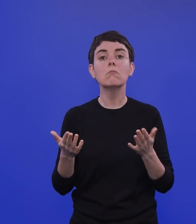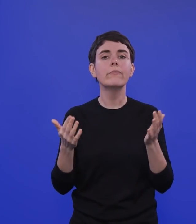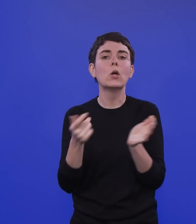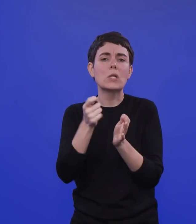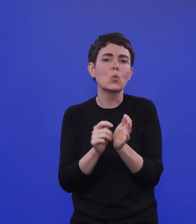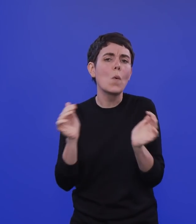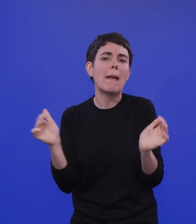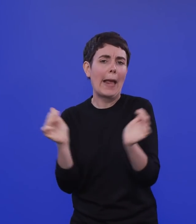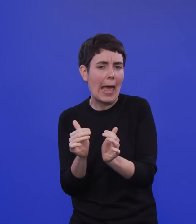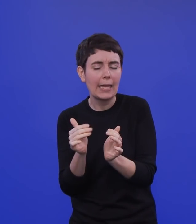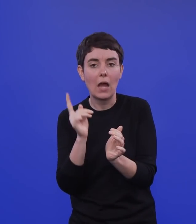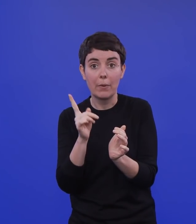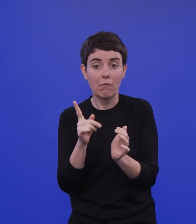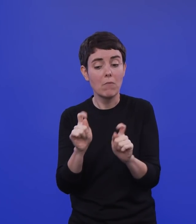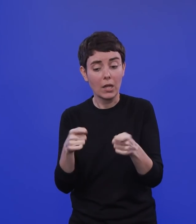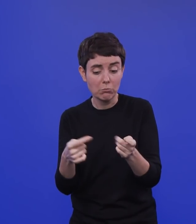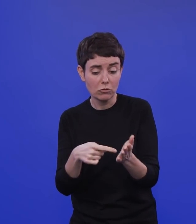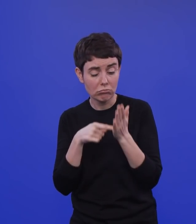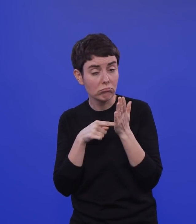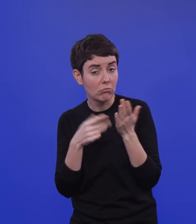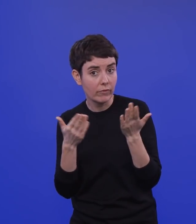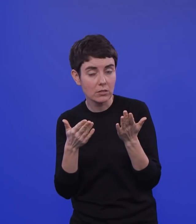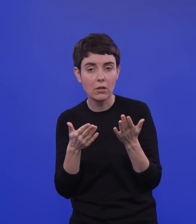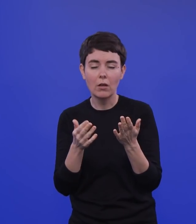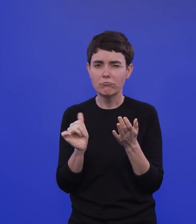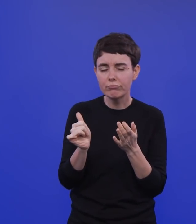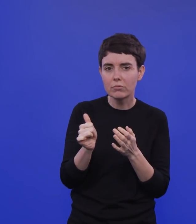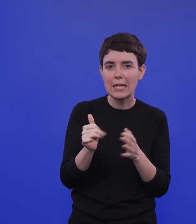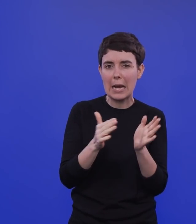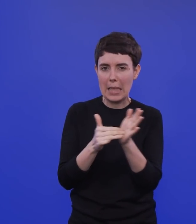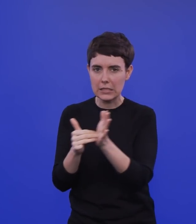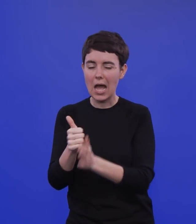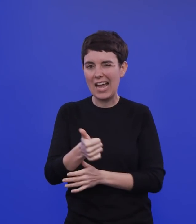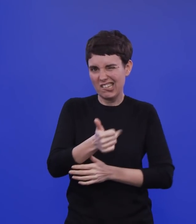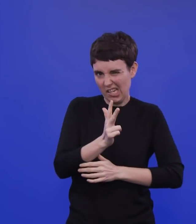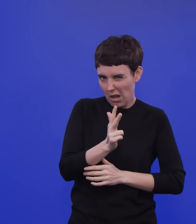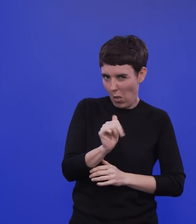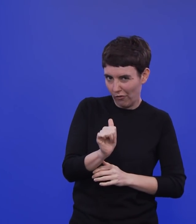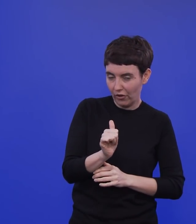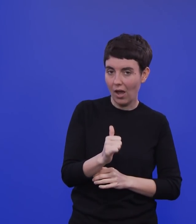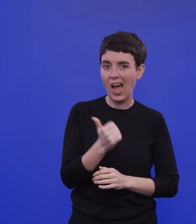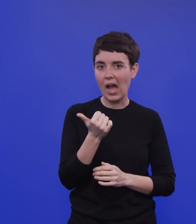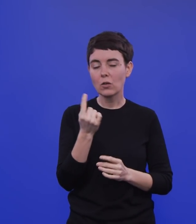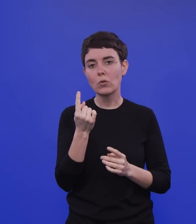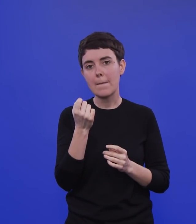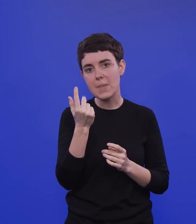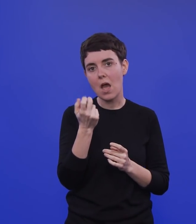Aber man kann dort schon sagen, in einem Drittel aller Klassen sitzt ein oder mehr akut infizierte Schüler.